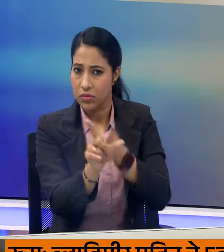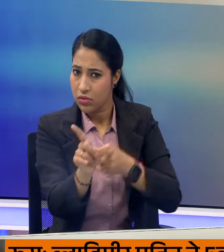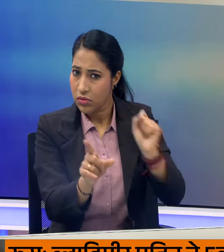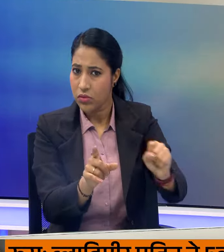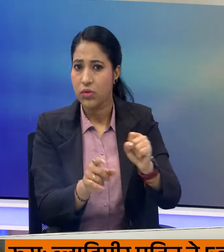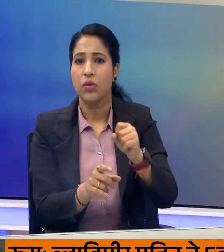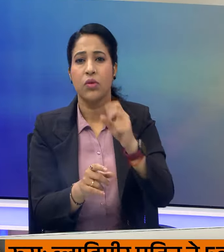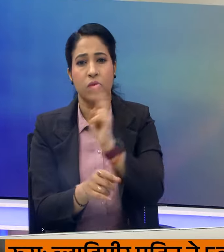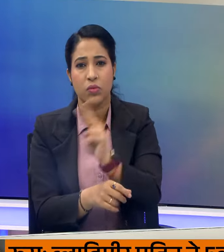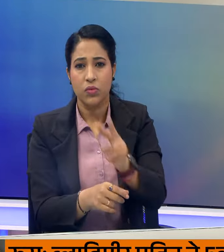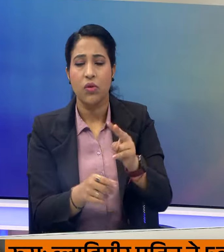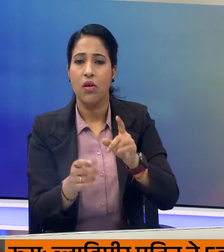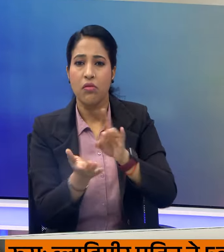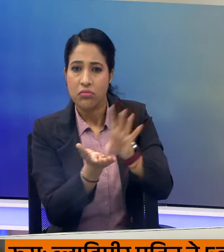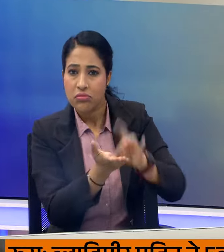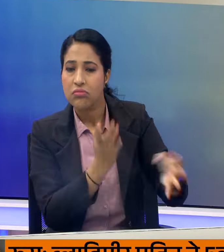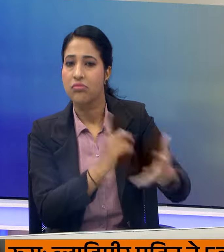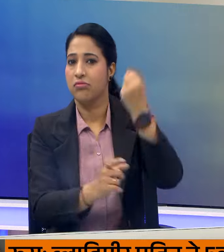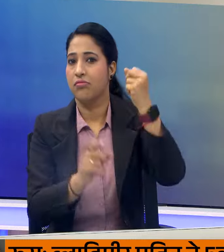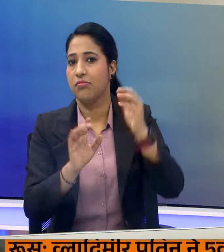कुमान ने दो दो विकेट चटकाए